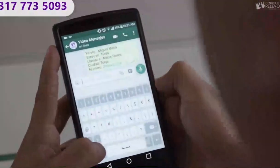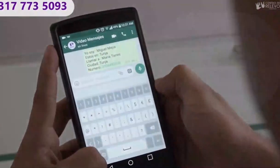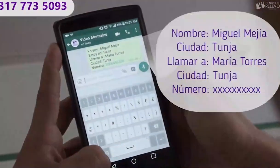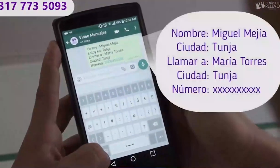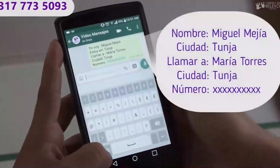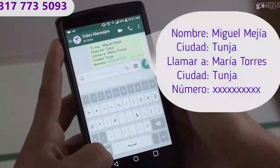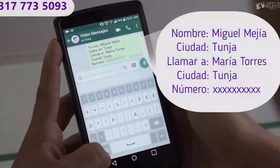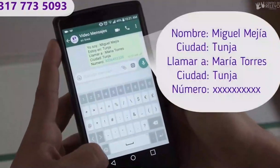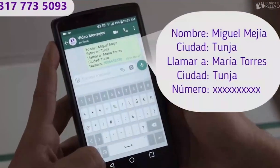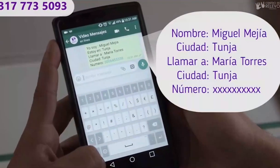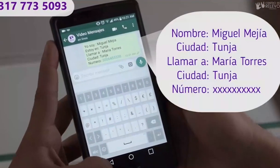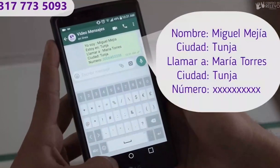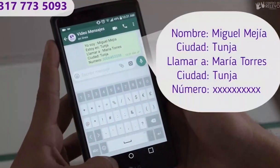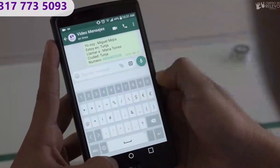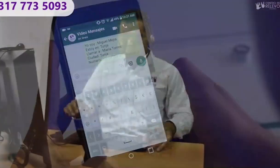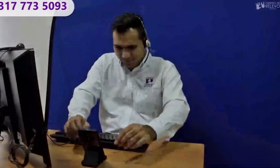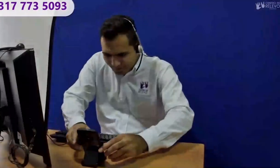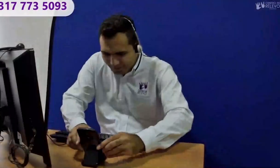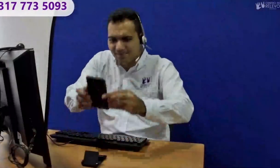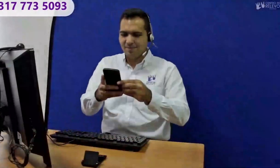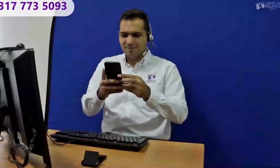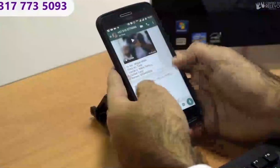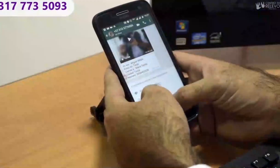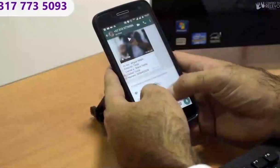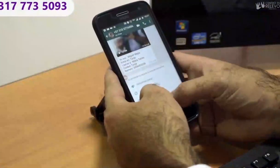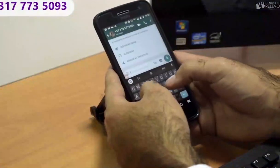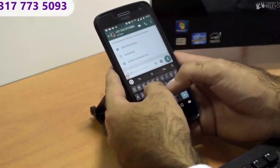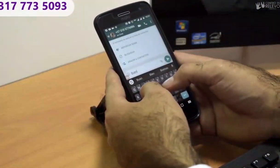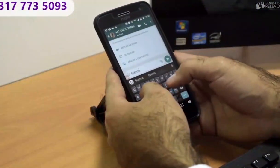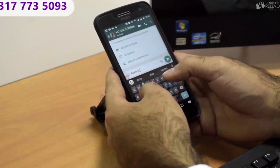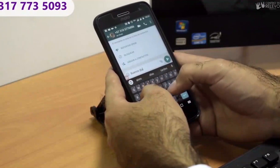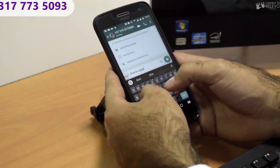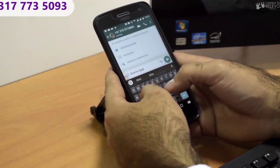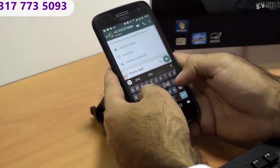nombre Miguel Mejía ciudad Tunja llamar a María Torres ciudad Tunja número